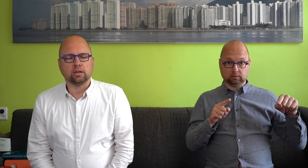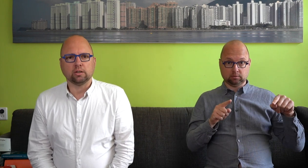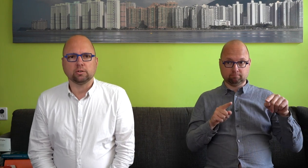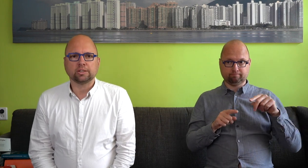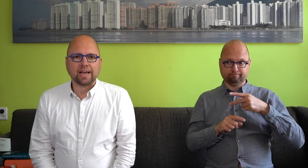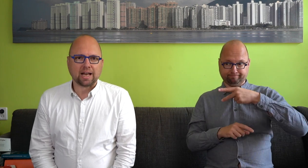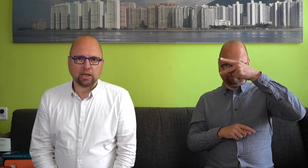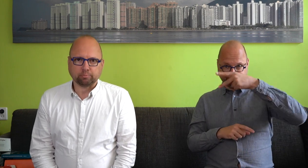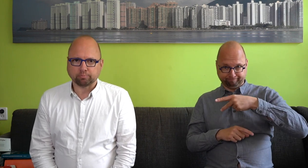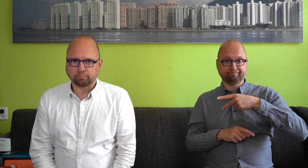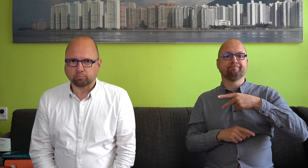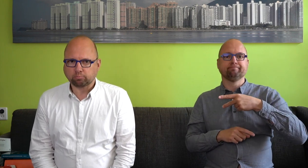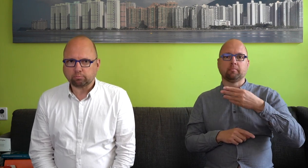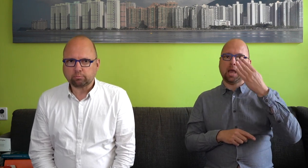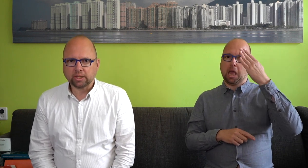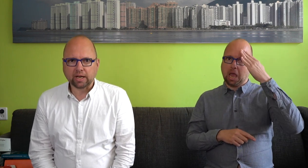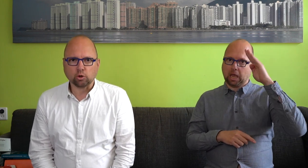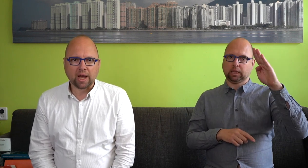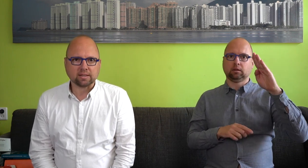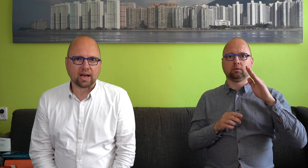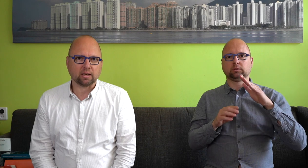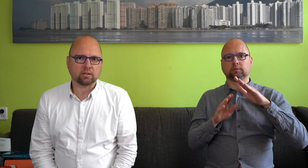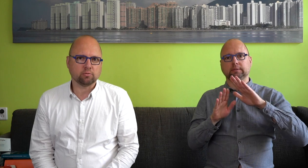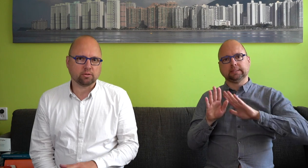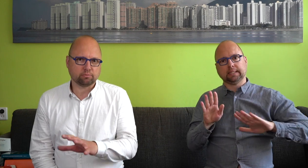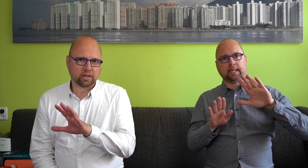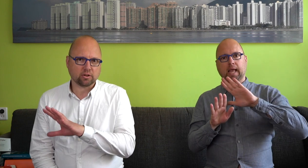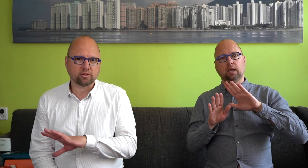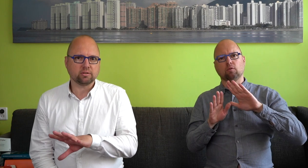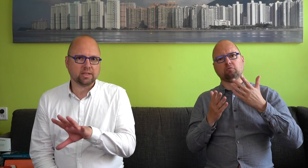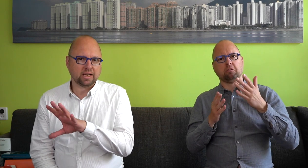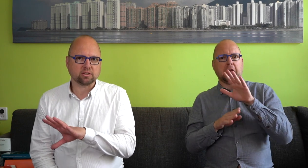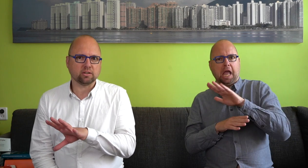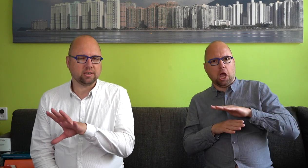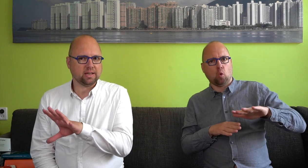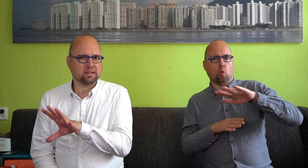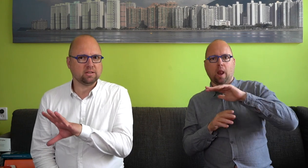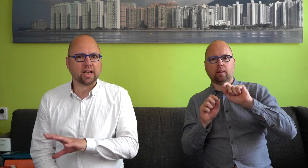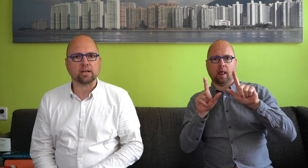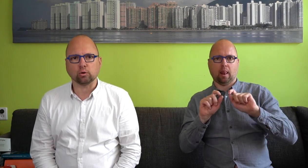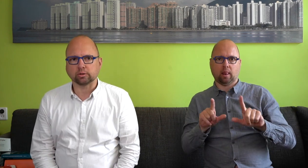als streektaal, regionale talen, varianten, dialecten, in die regio's.